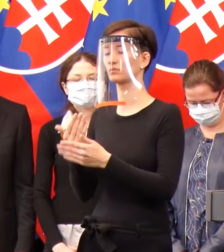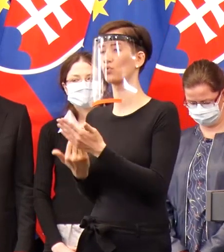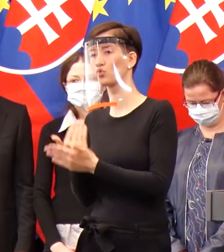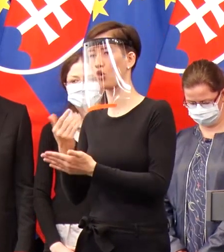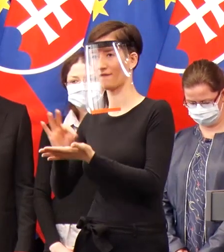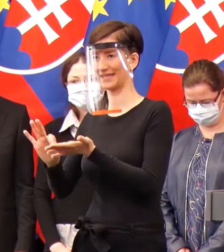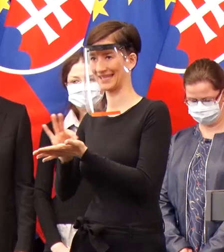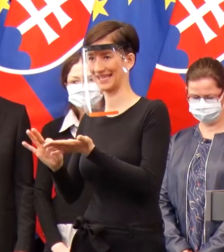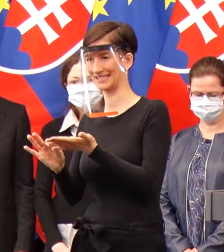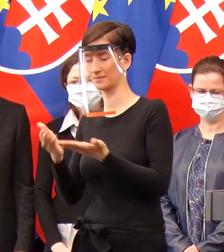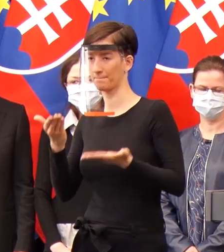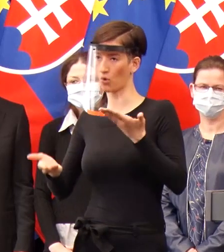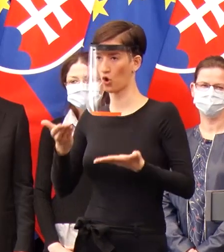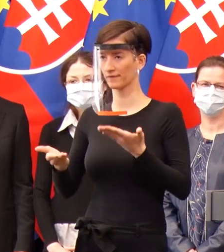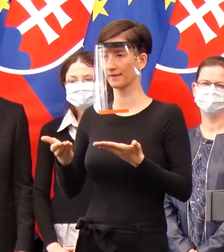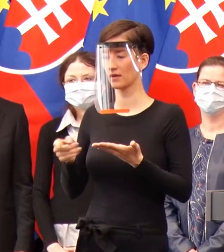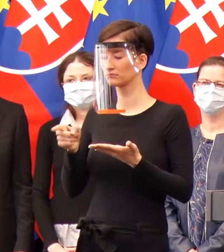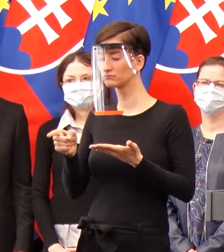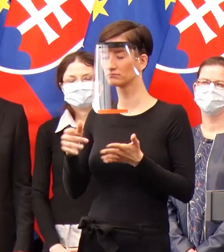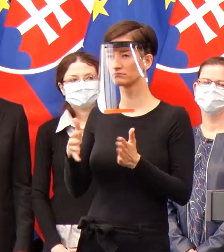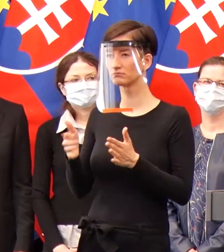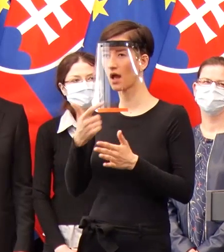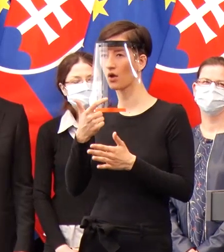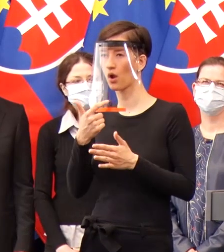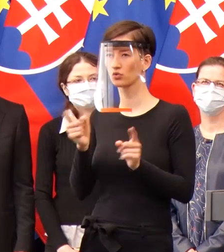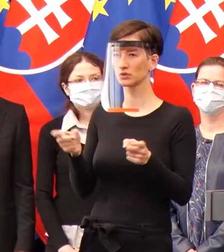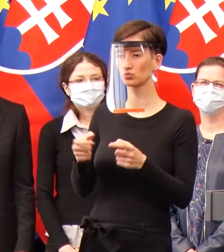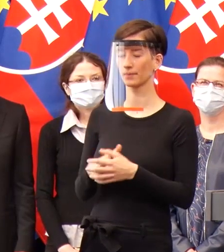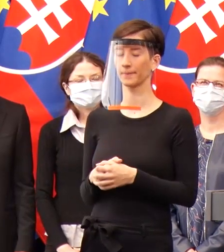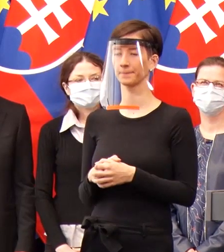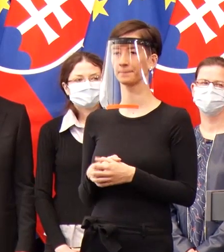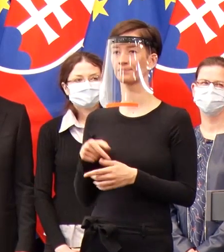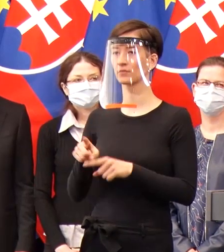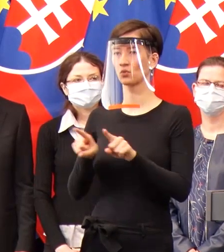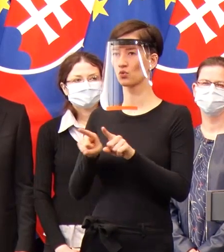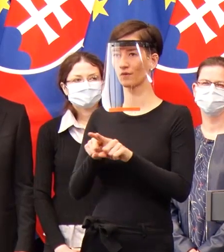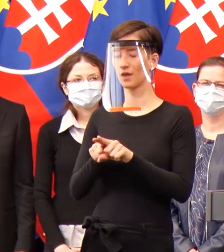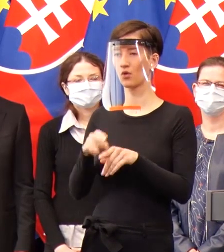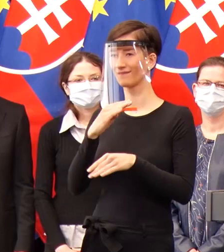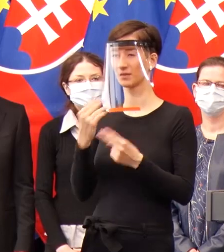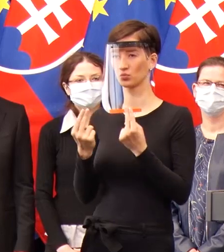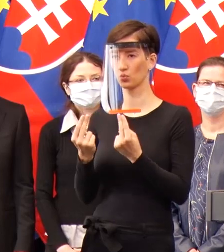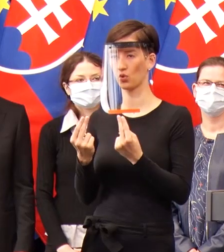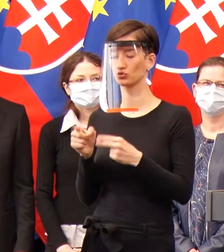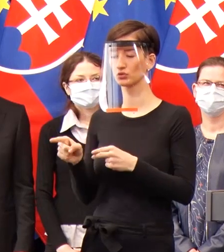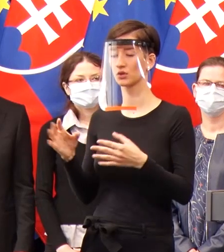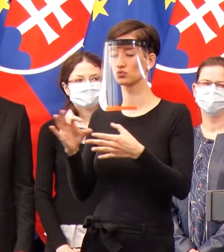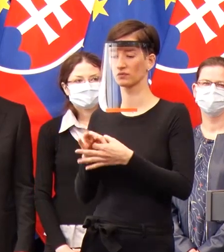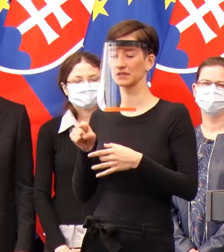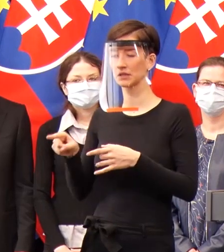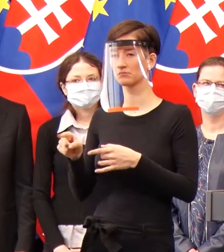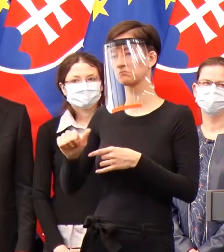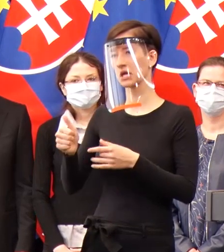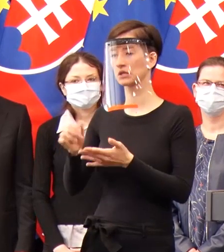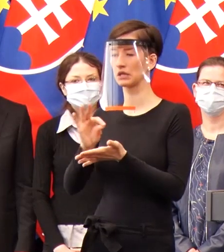rutínne testovanie. Veľmi nám v tom pomáha napríklad aj to, že sme izolovali tie vlastné izoláty vírusu, ktoré teraz